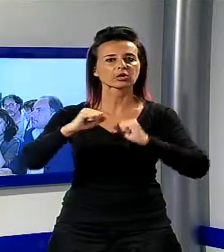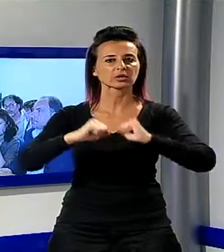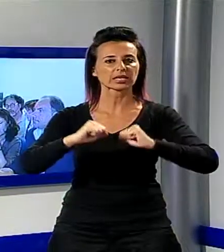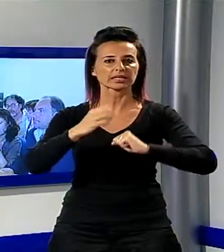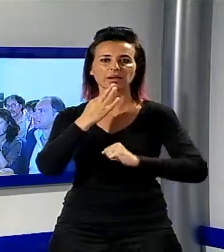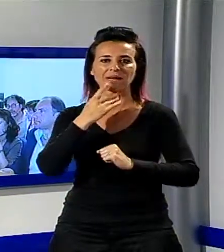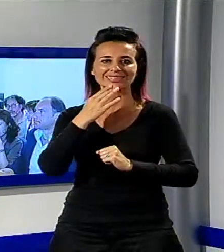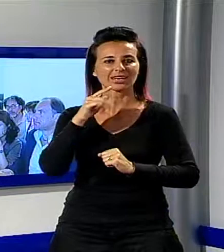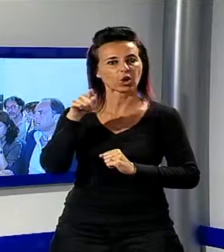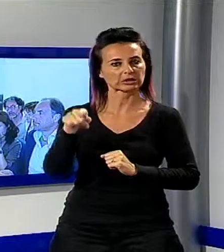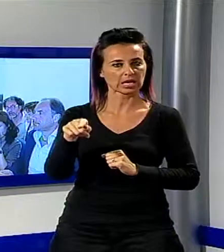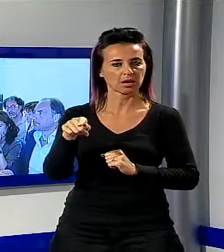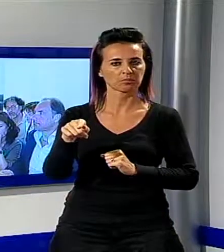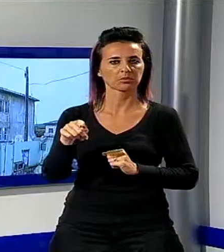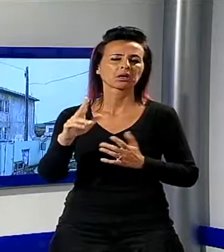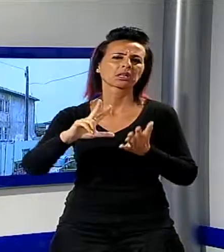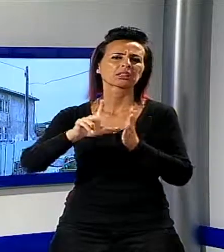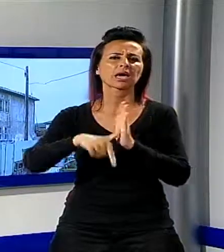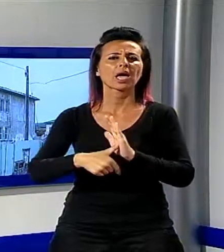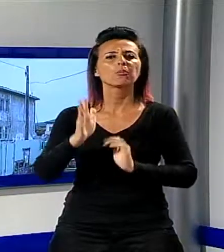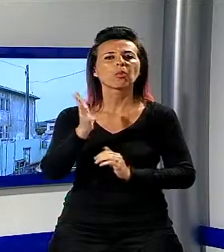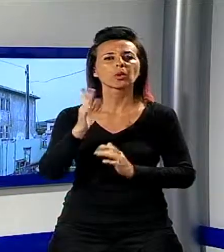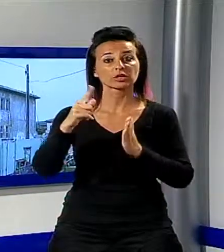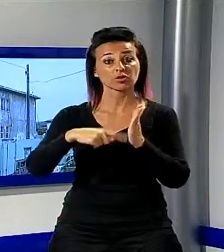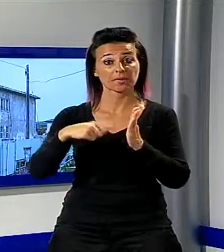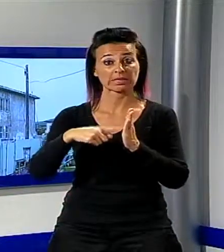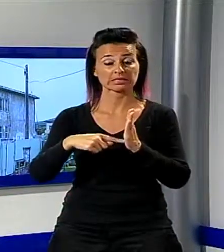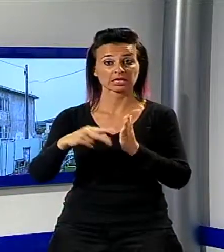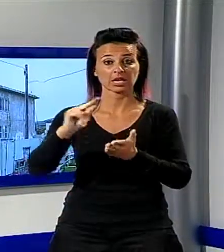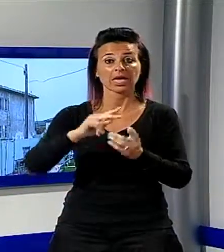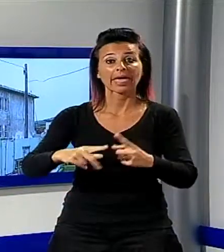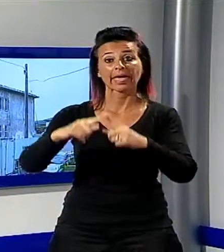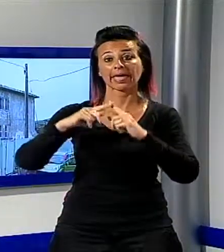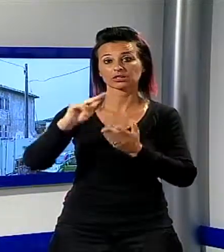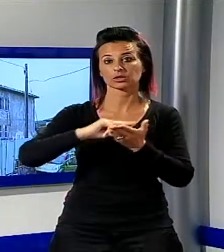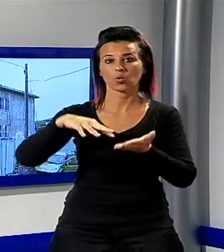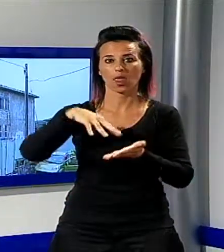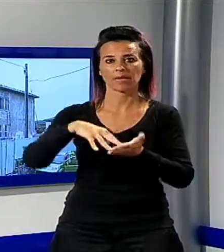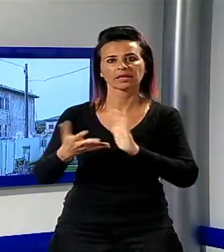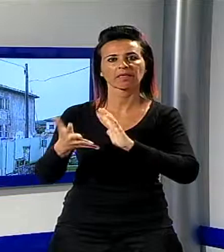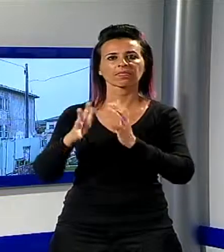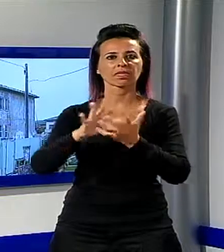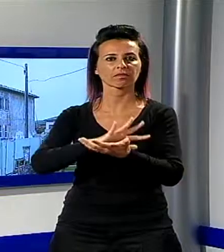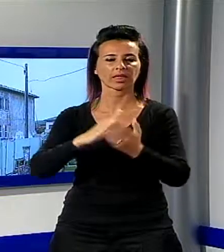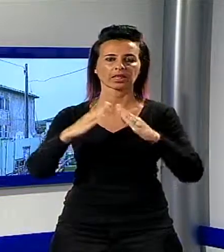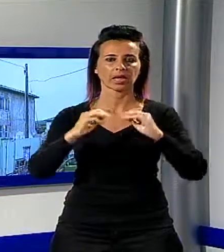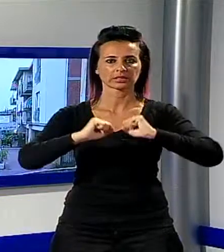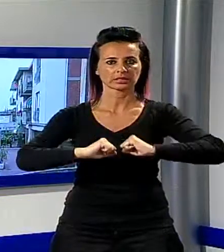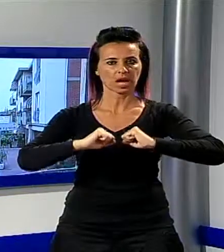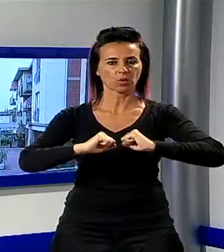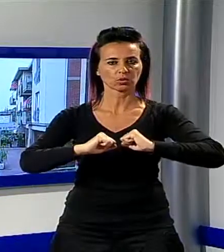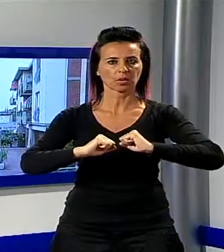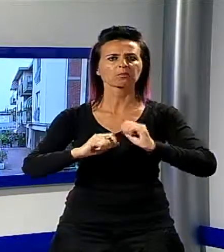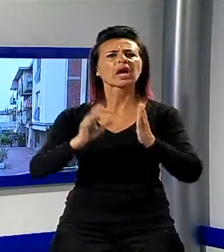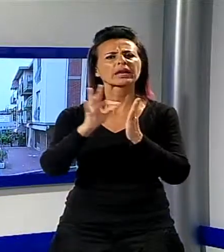l'inizio dei lavori, che in circa 15 mesi trasformeranno le ex scuole medie in una casa della salute, che avrà tutti i requisiti richiesti